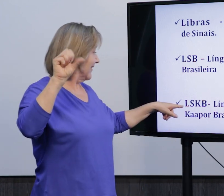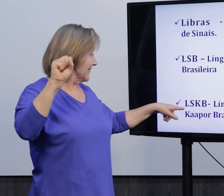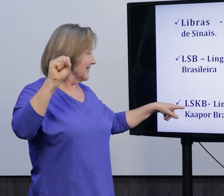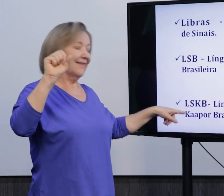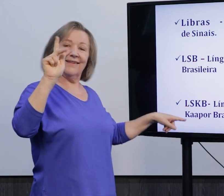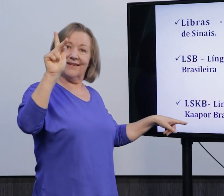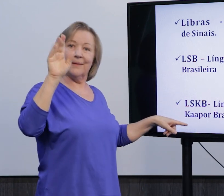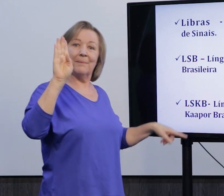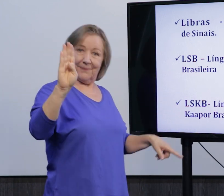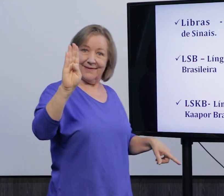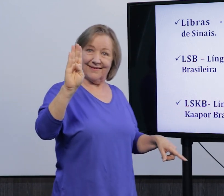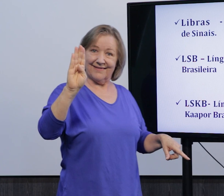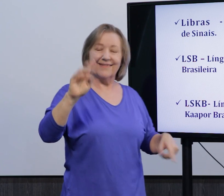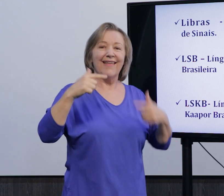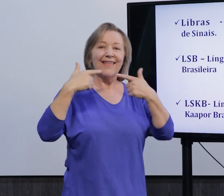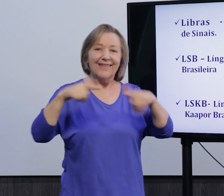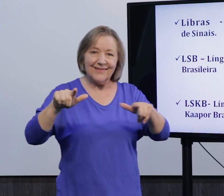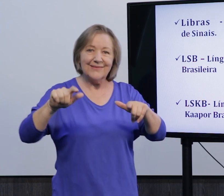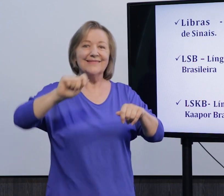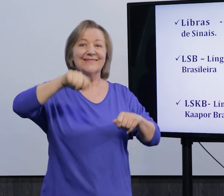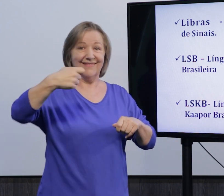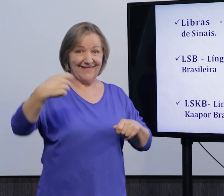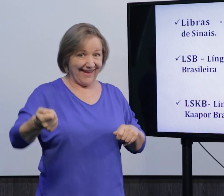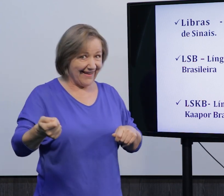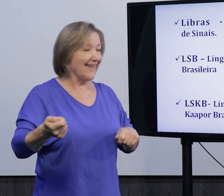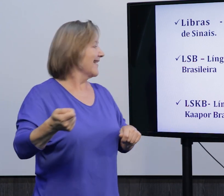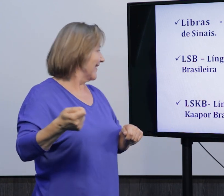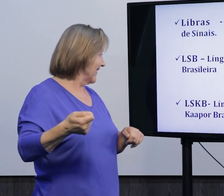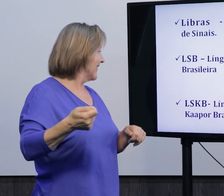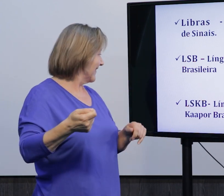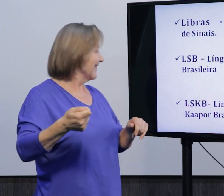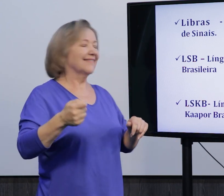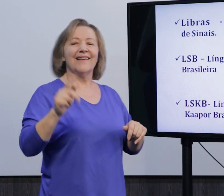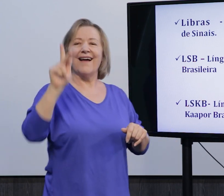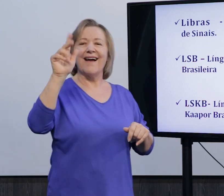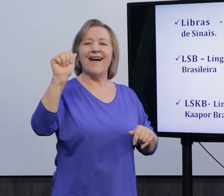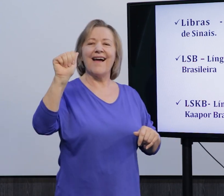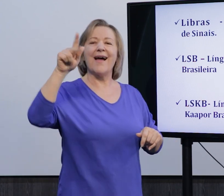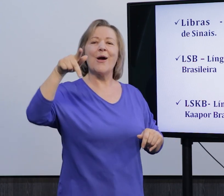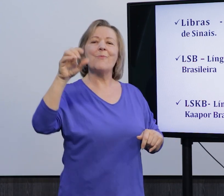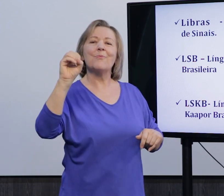Existe também a LSKB, que é Língua de Sinais Capor Brasileira.